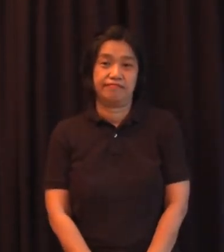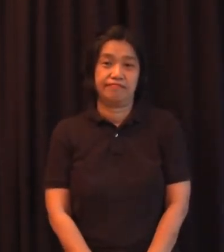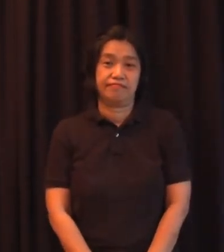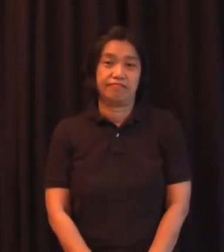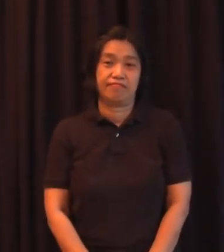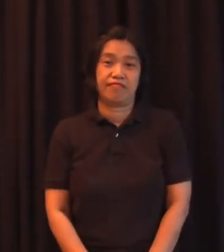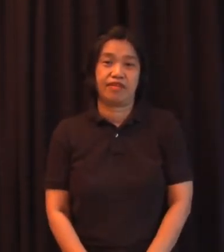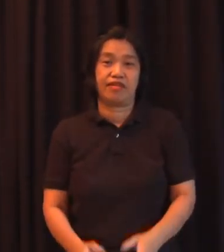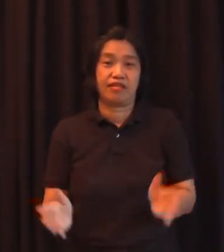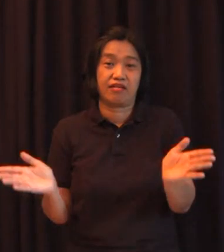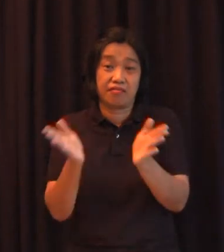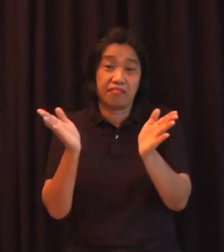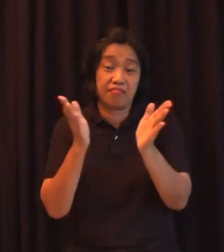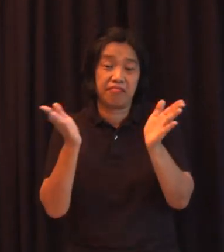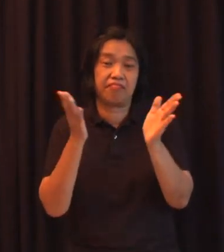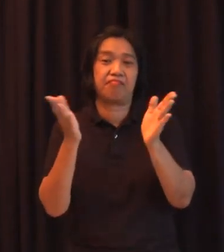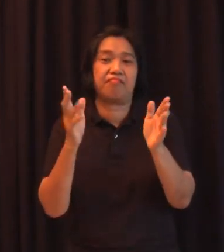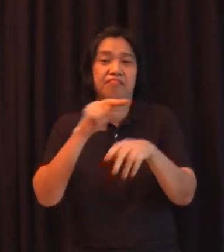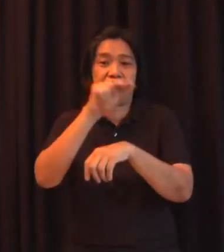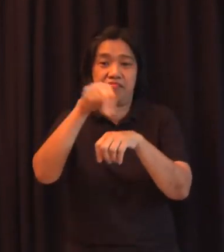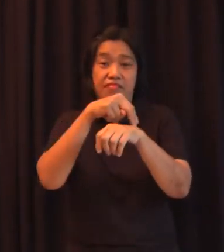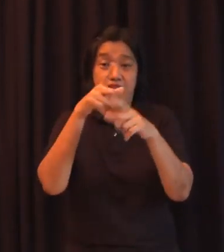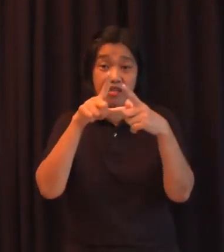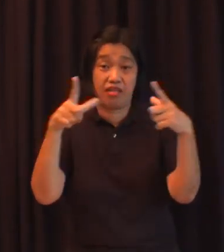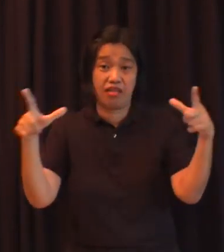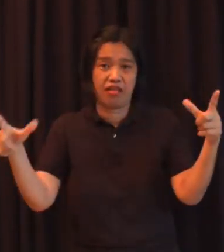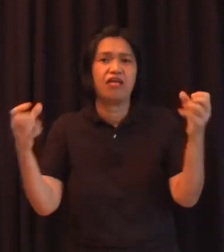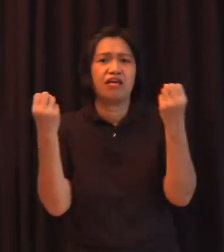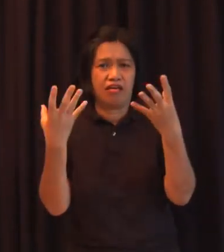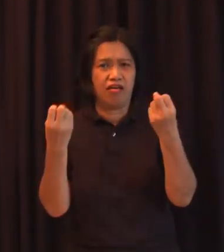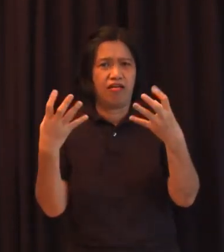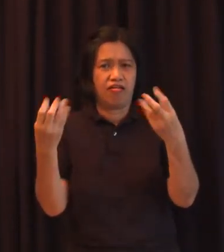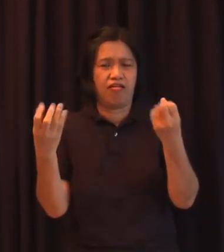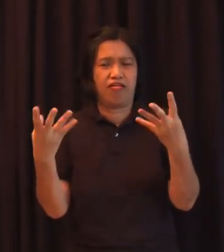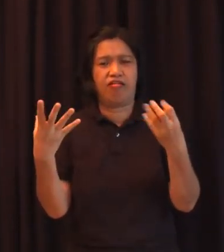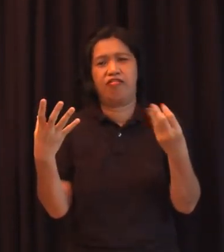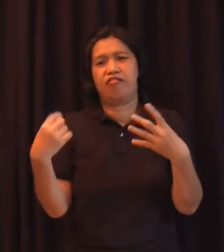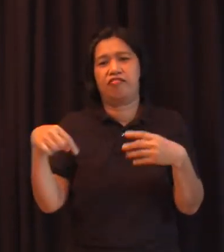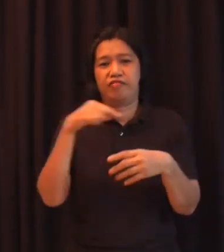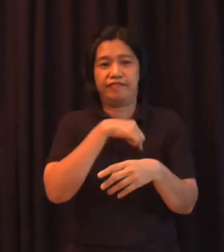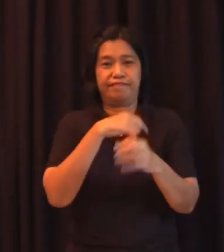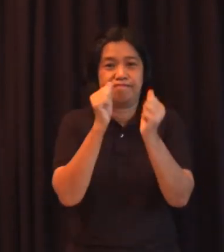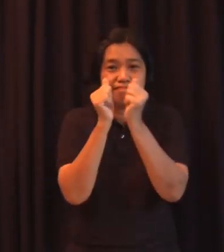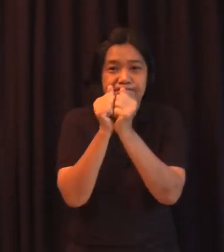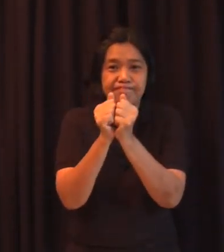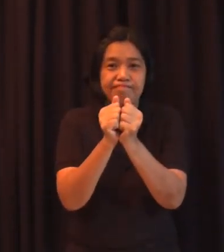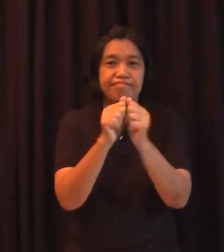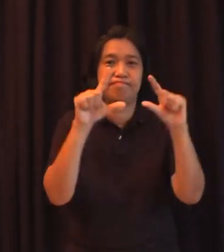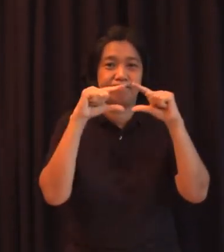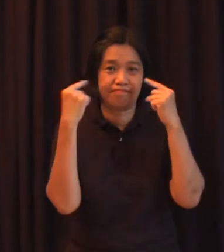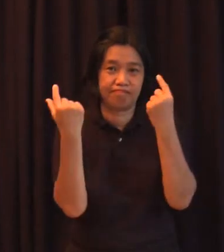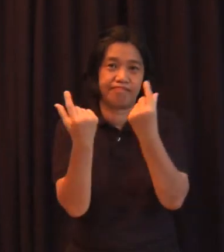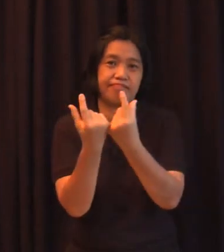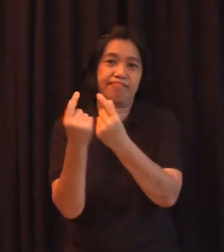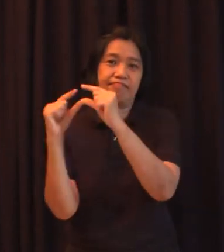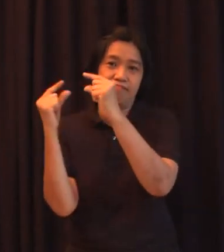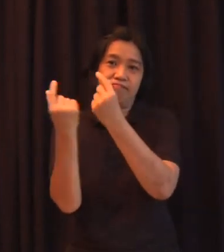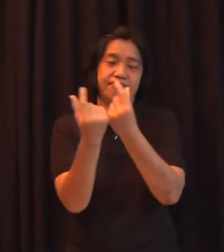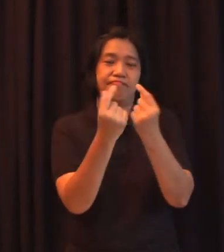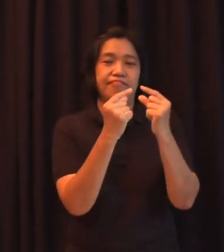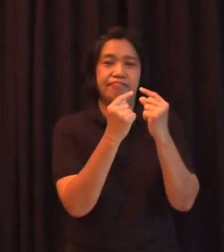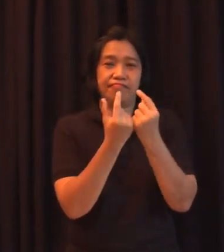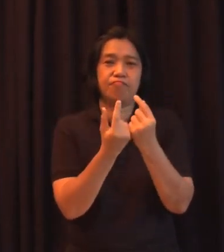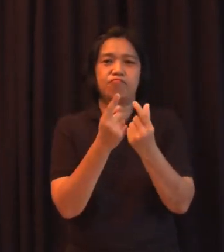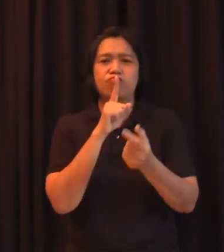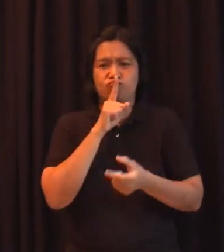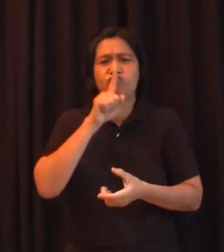pang bansa so marami na kaming kasama sa aming hanay na talagang paniwalang paniwala